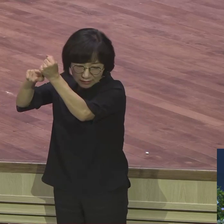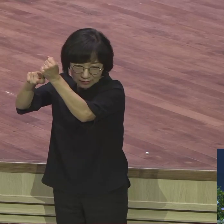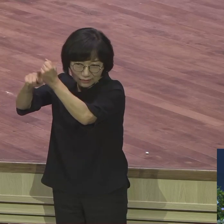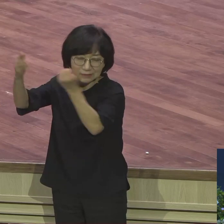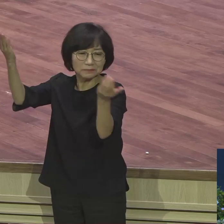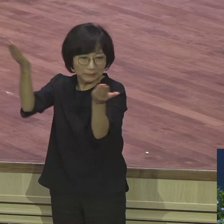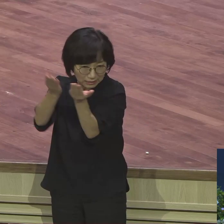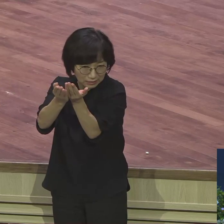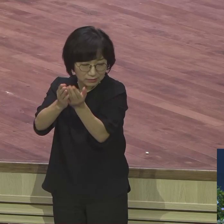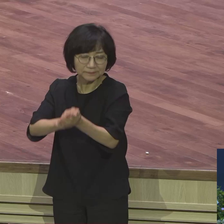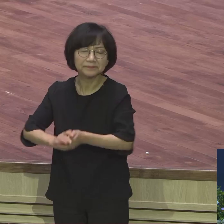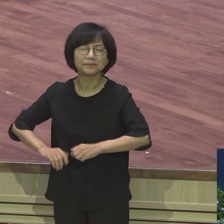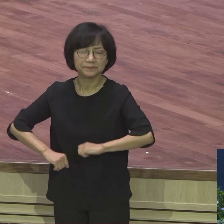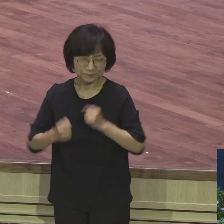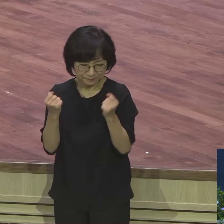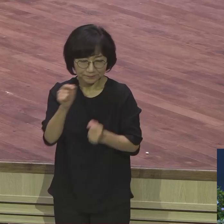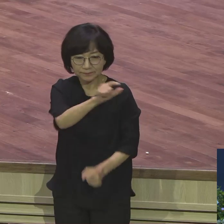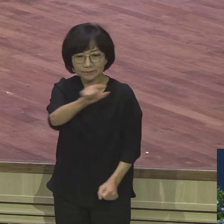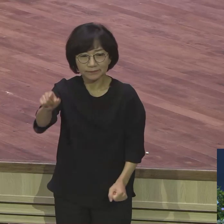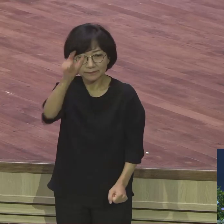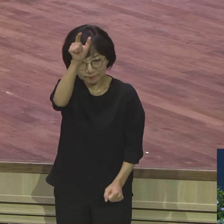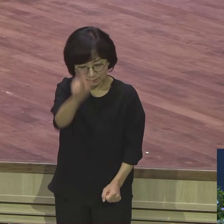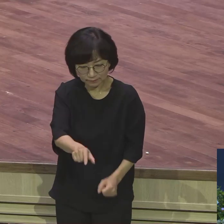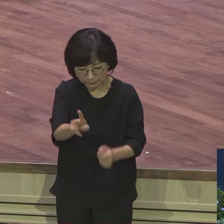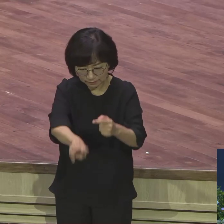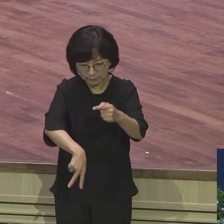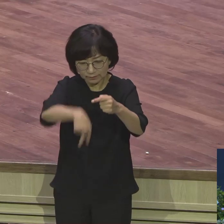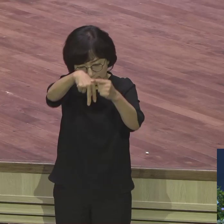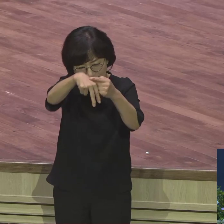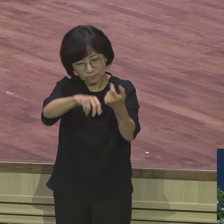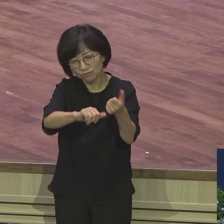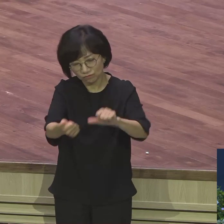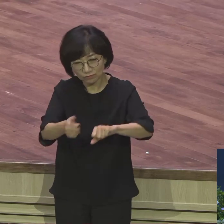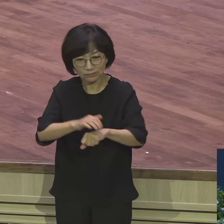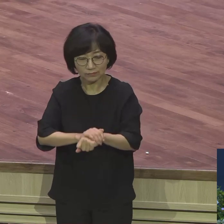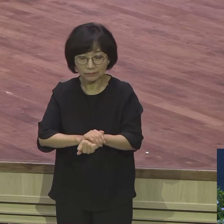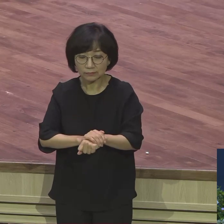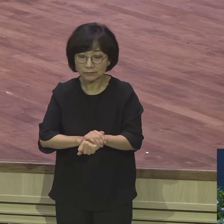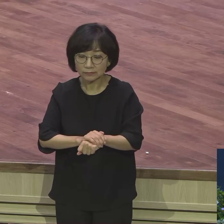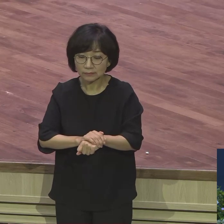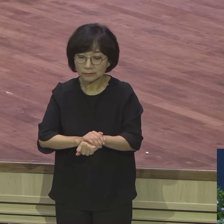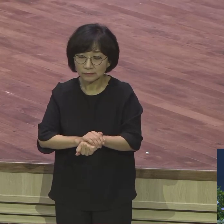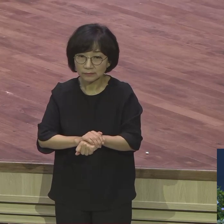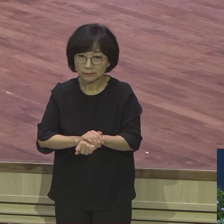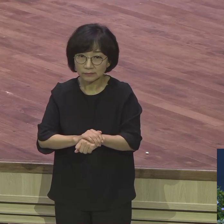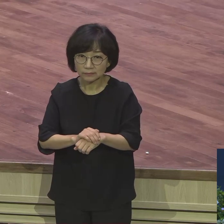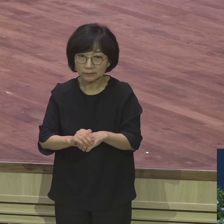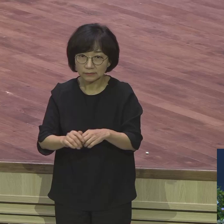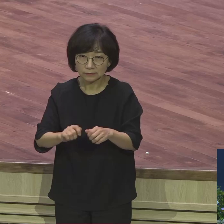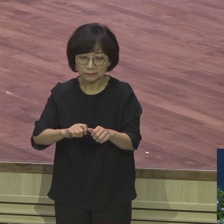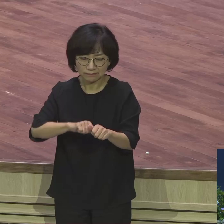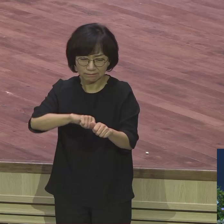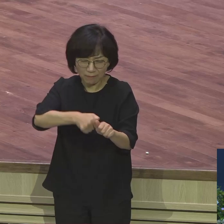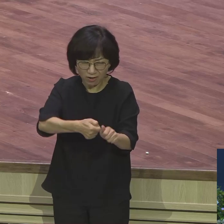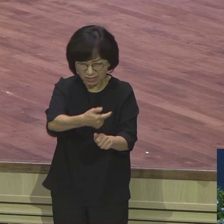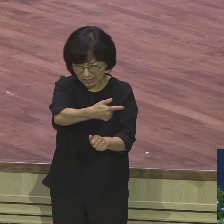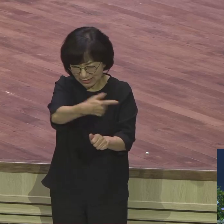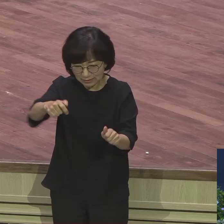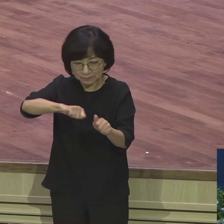인간으로 당할 수 당하는 고통제 가장 큰 고통 십자가 져야 합니다 그리고 부활이에요